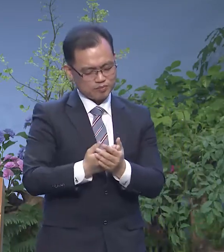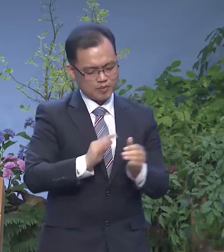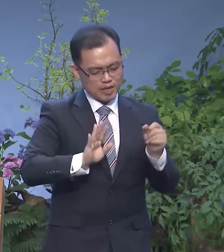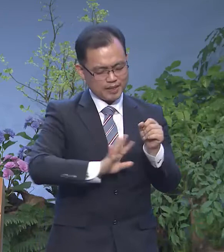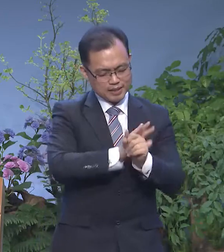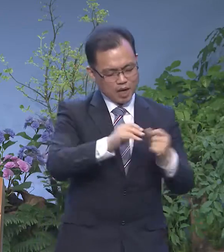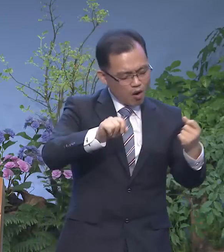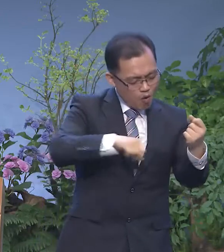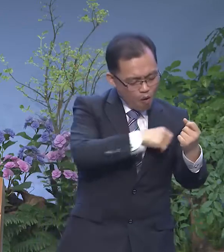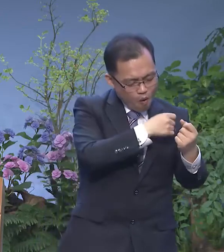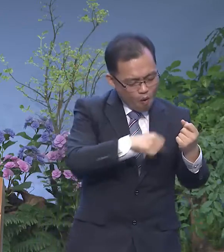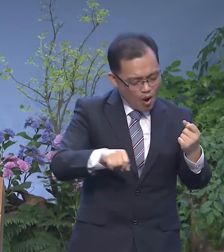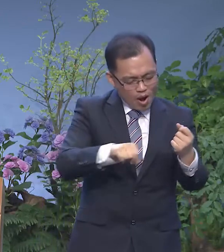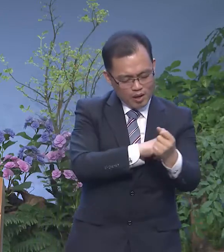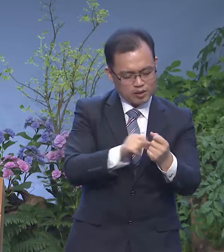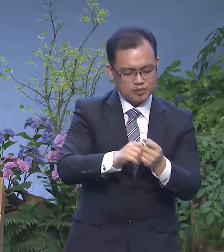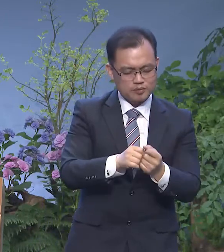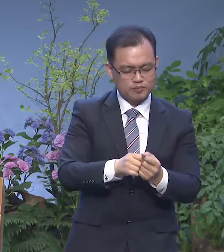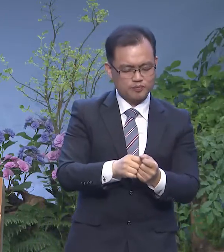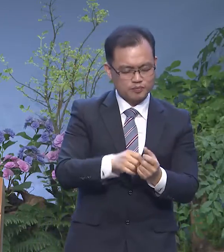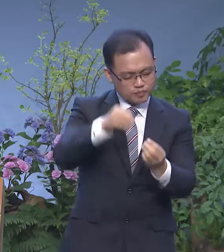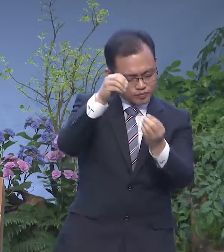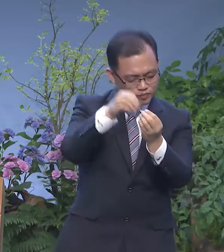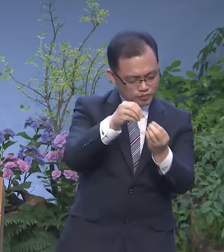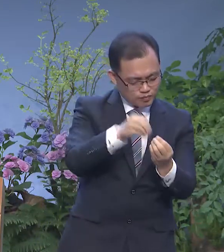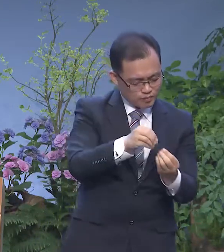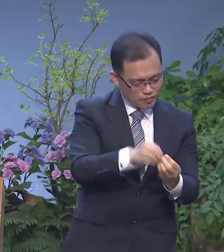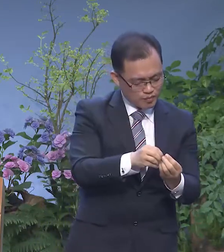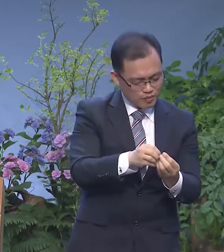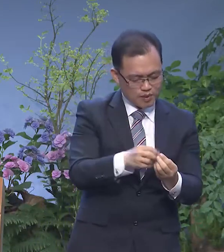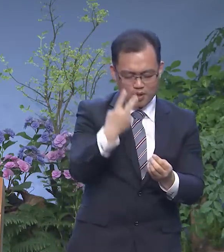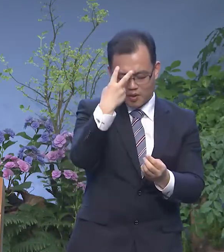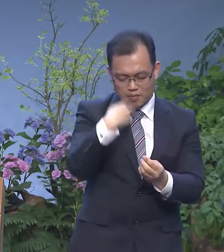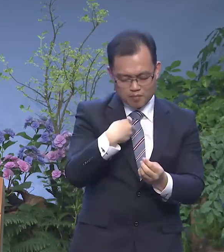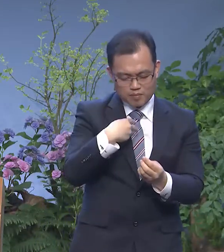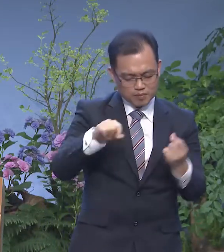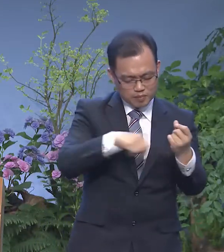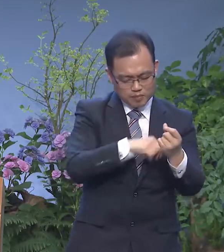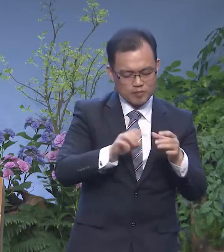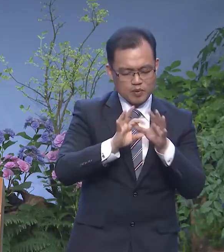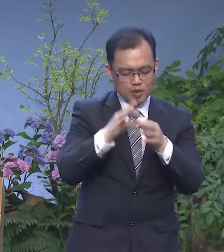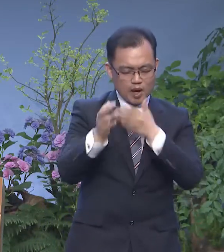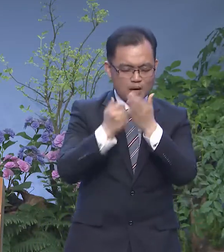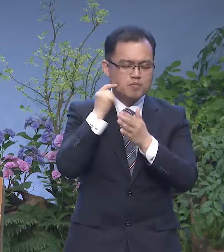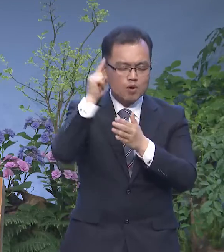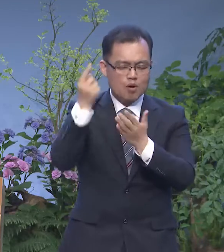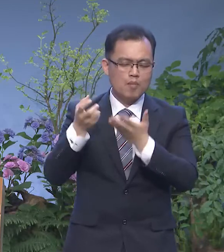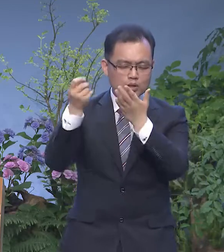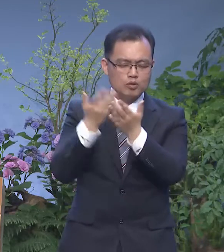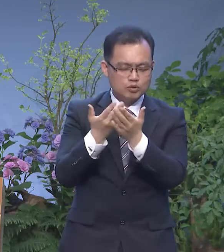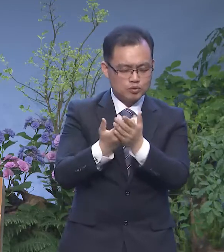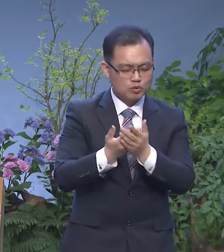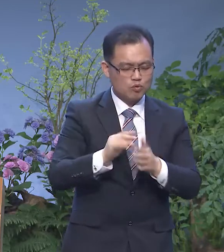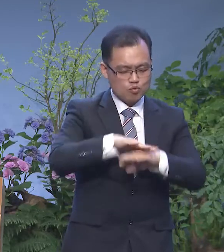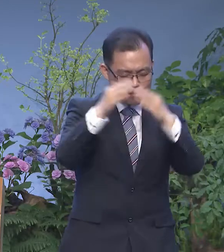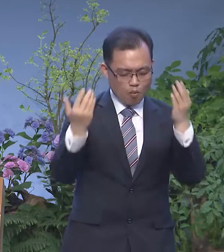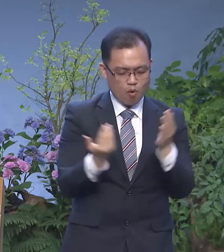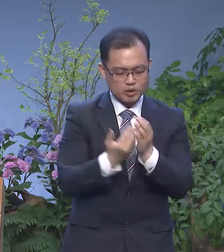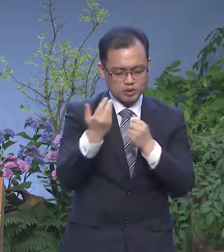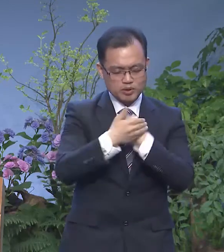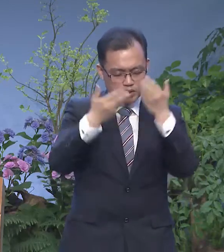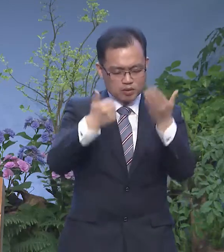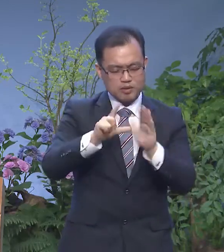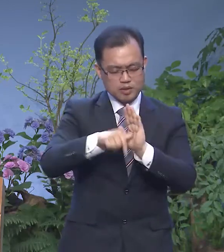가년명인 전통예술단의 연주와 노래를 통해서 하나님이 영광을 받으시고 우리 모두에게는 은혜로운 시간 되게